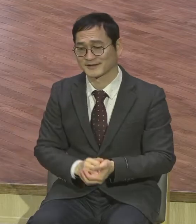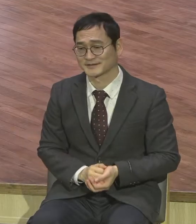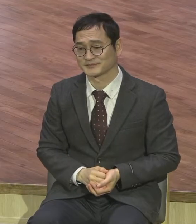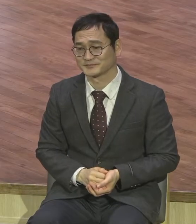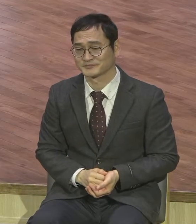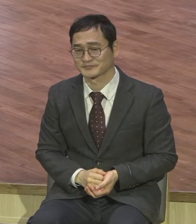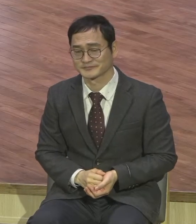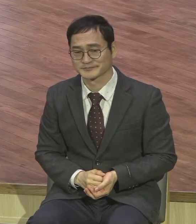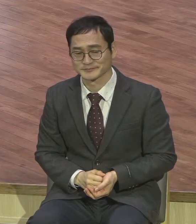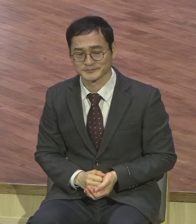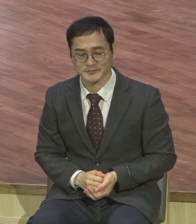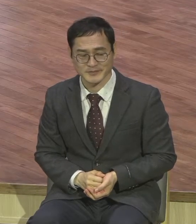보금으로